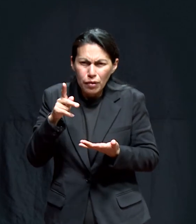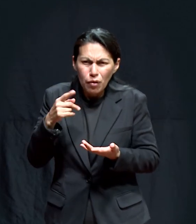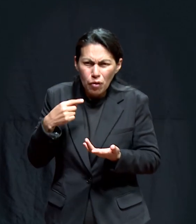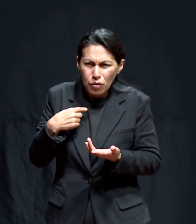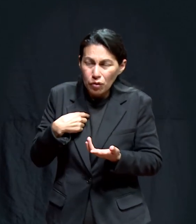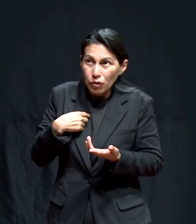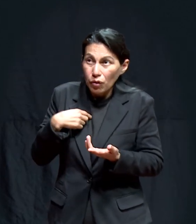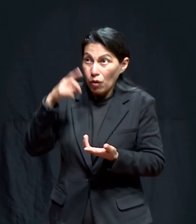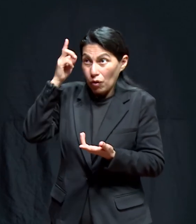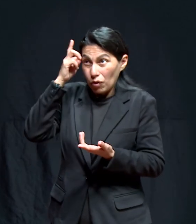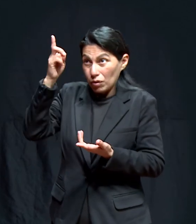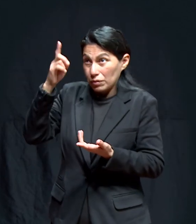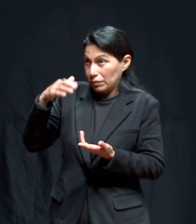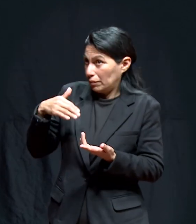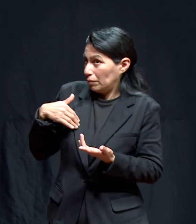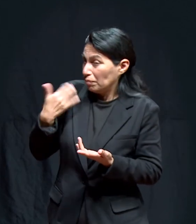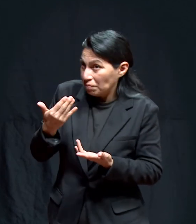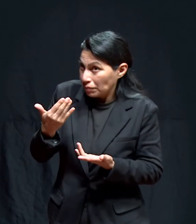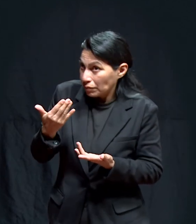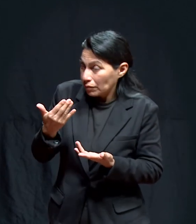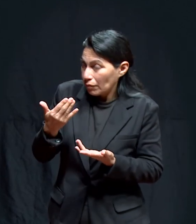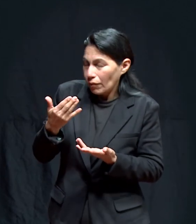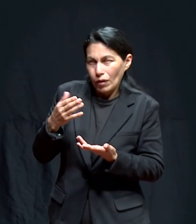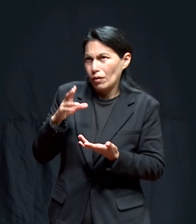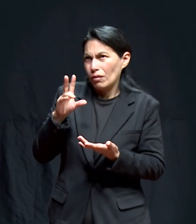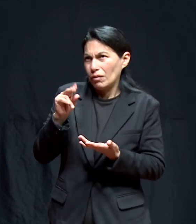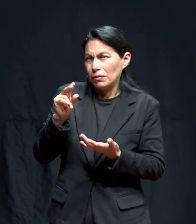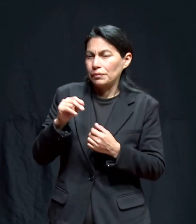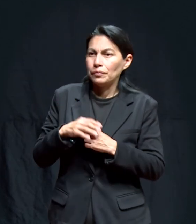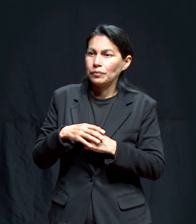pero yo no creo en un Dios de milagros.